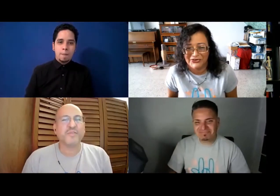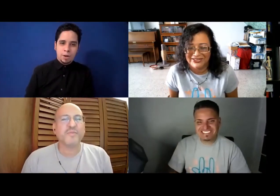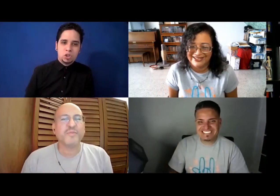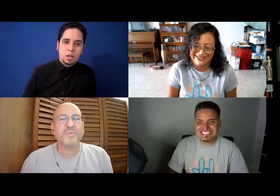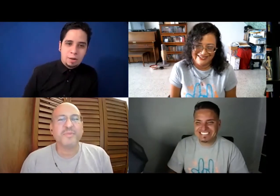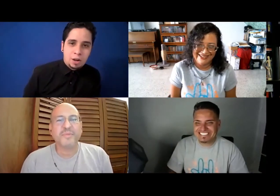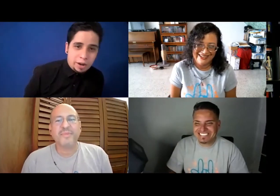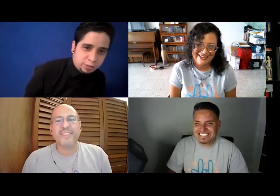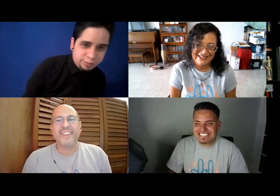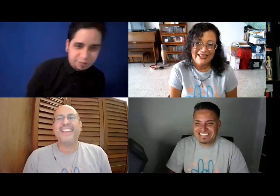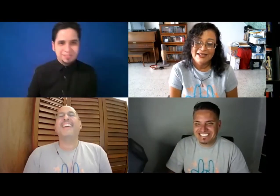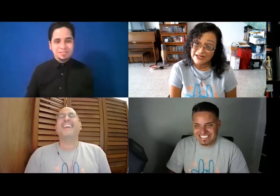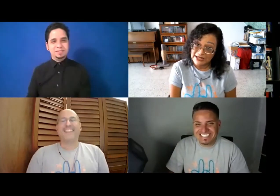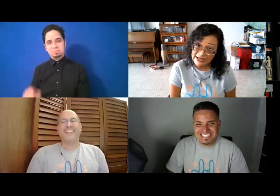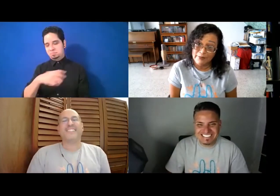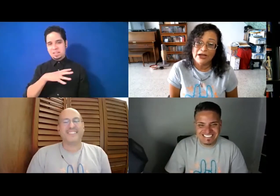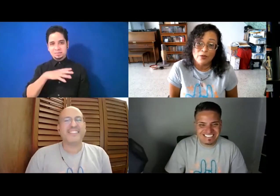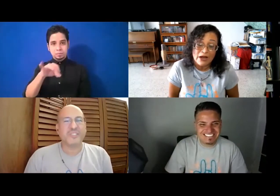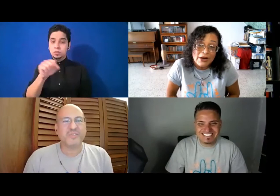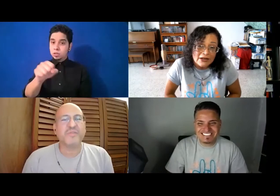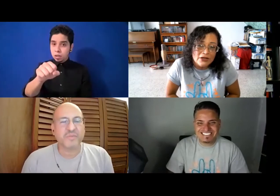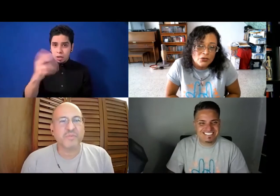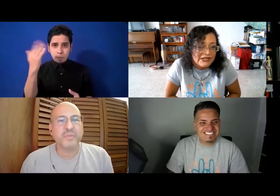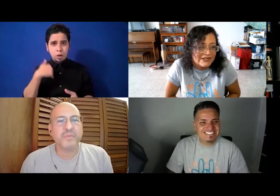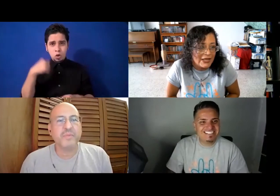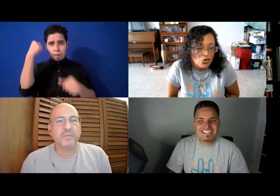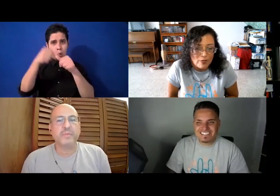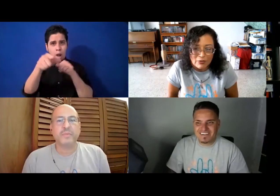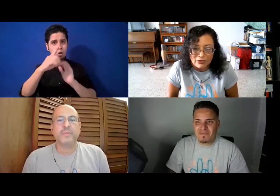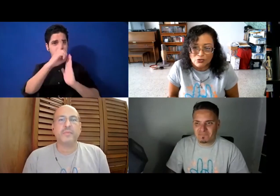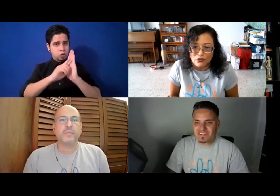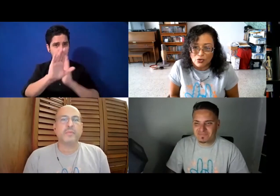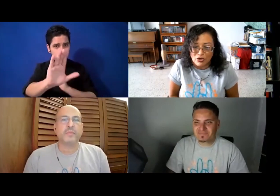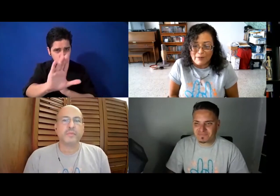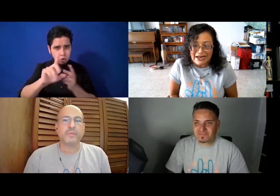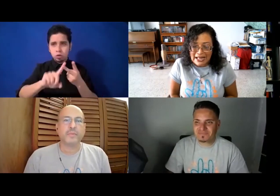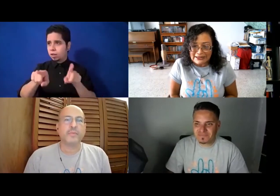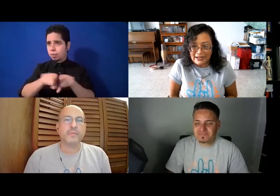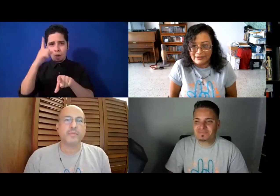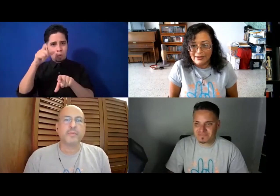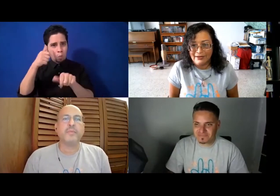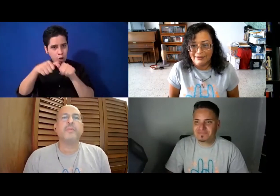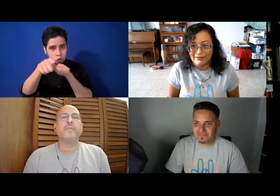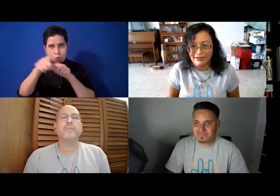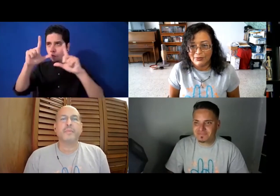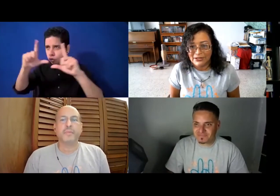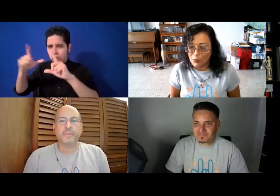Pronto voy a trabajar con eso. Sí, porque yo me acuerdo de tus diseños, yo me acuerdo de tus fotos y me encantan. Y no,